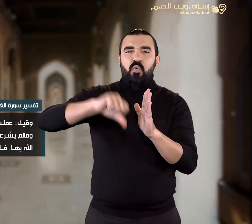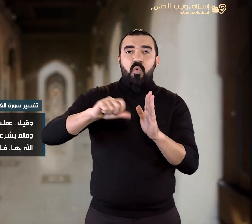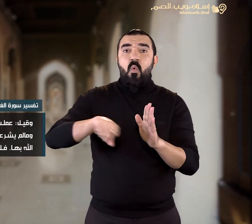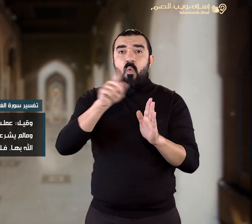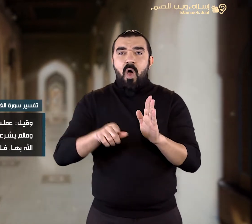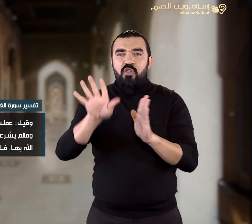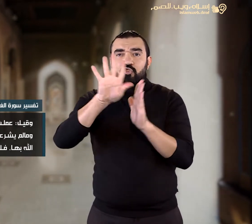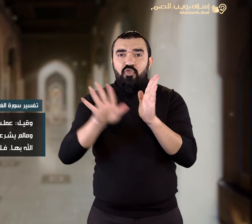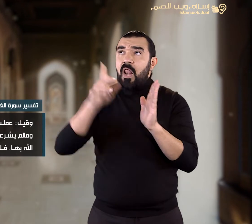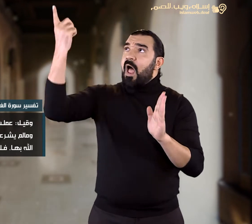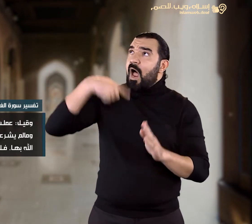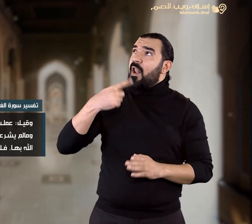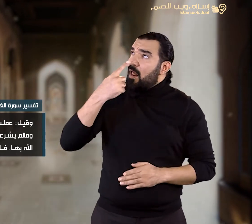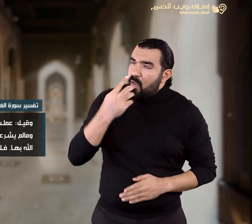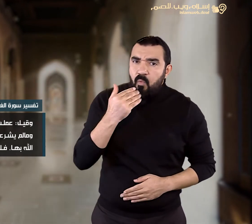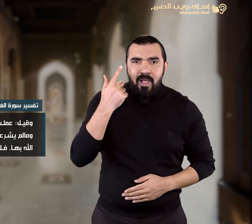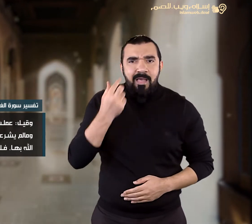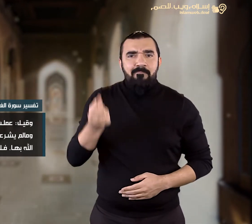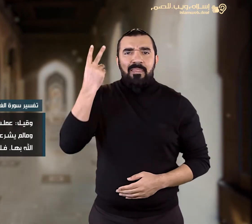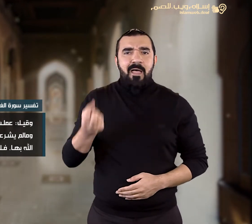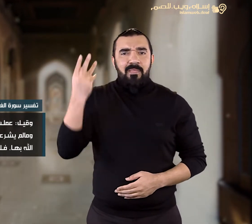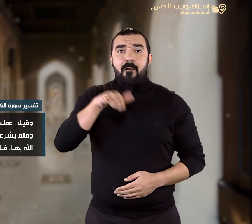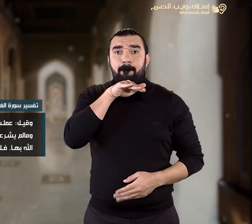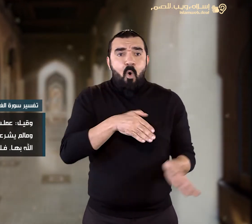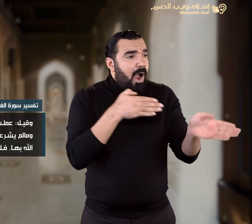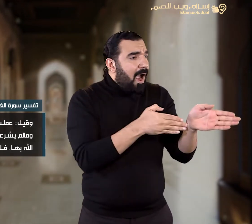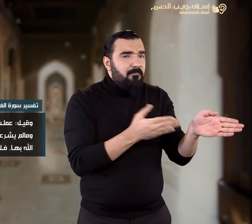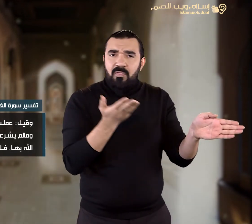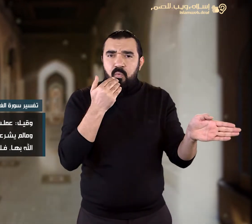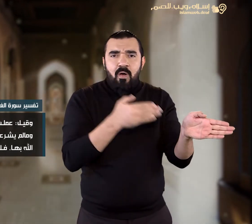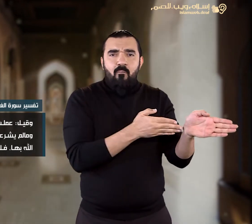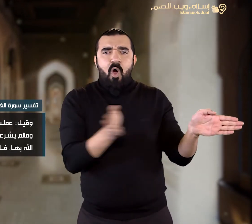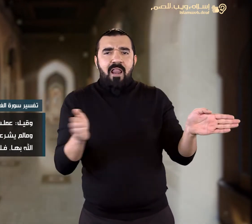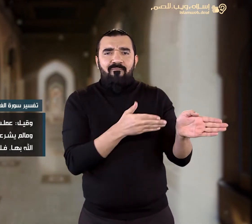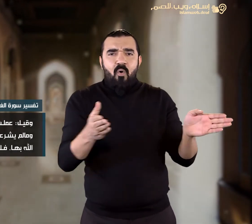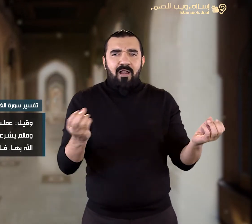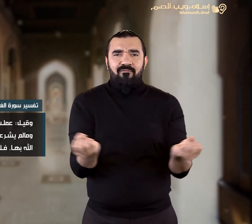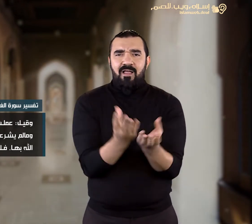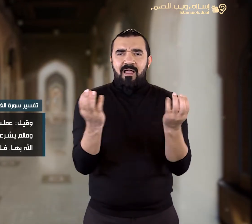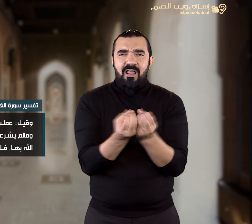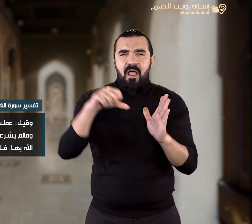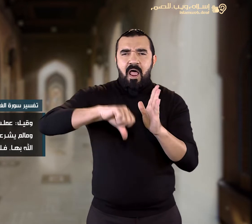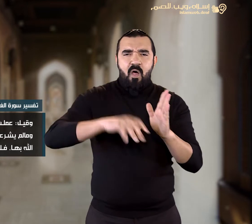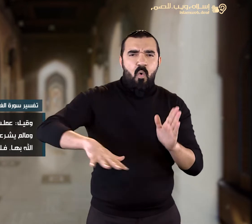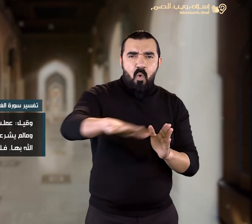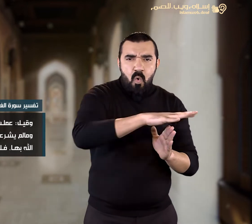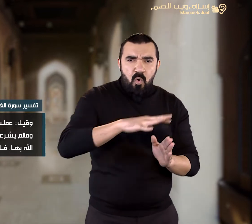يشرعه لعباده وابتدعت من عند أنفسها أعمالا لم يأذن الله بها